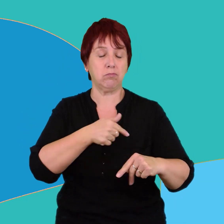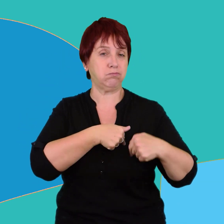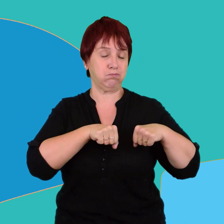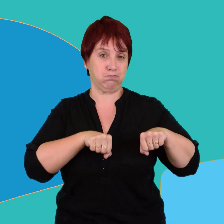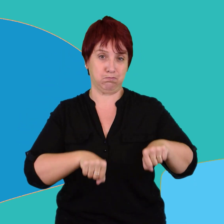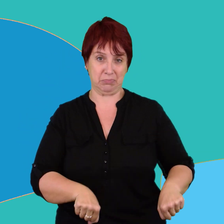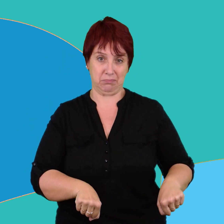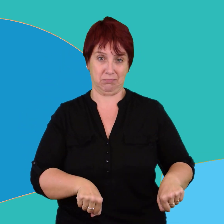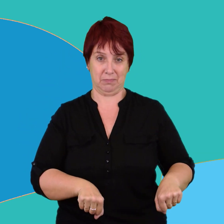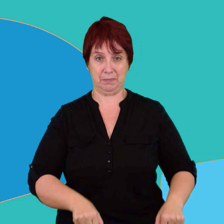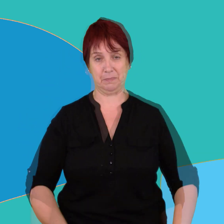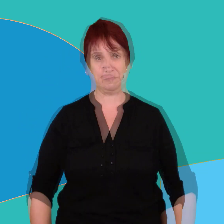¡Suscríbete al canal! Gracias por